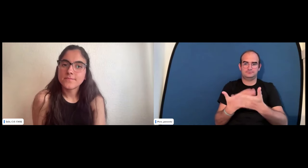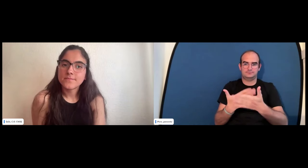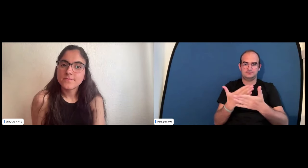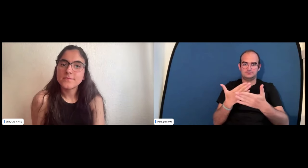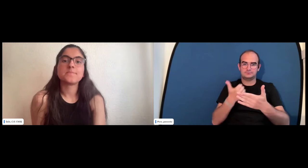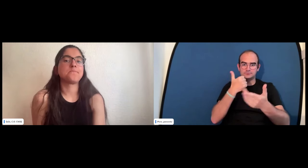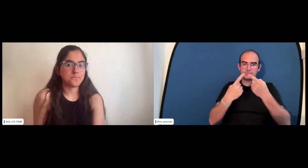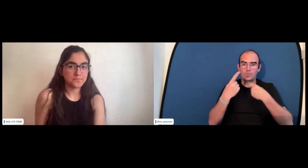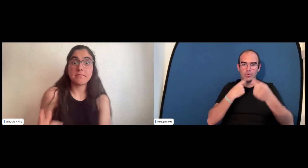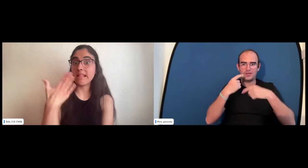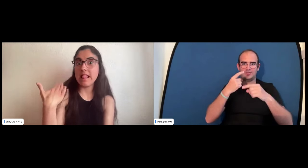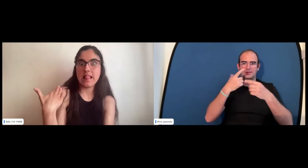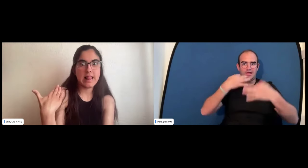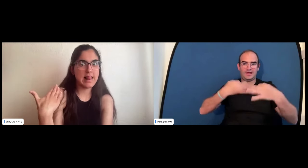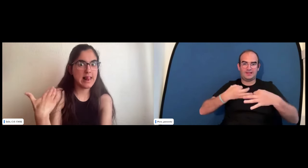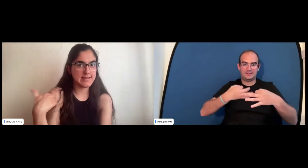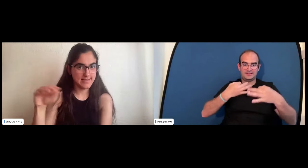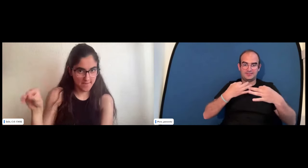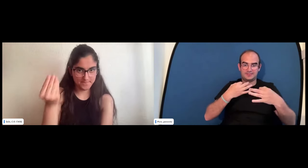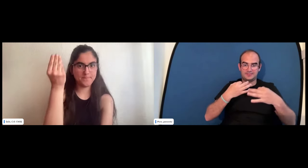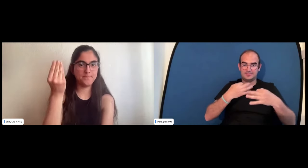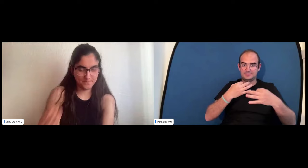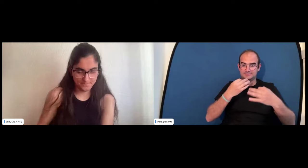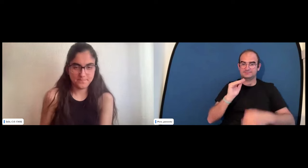yo creo que es necesario acreditar